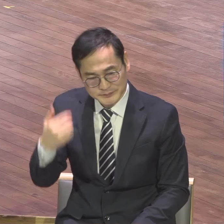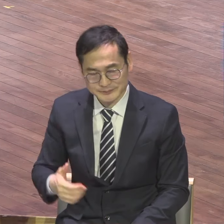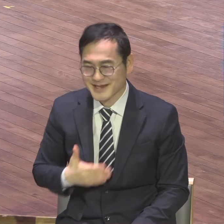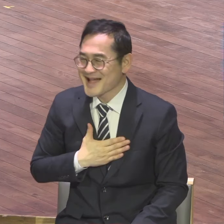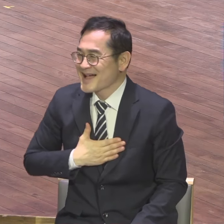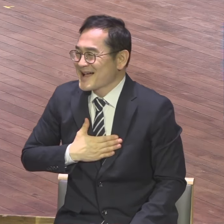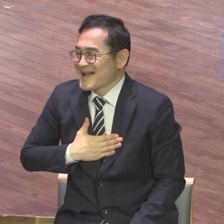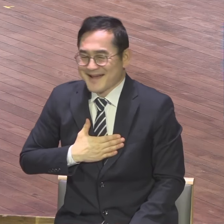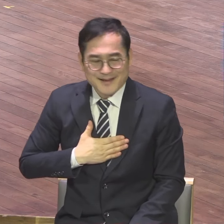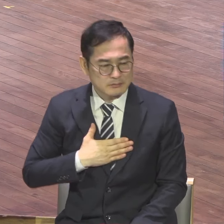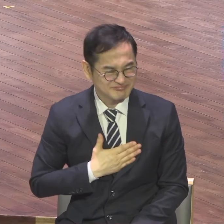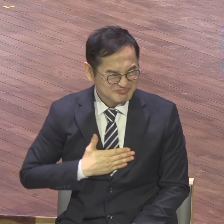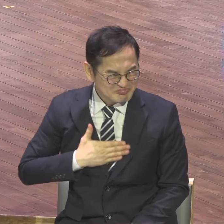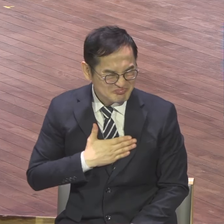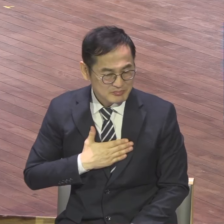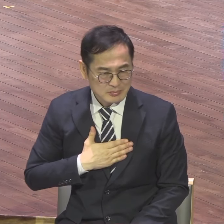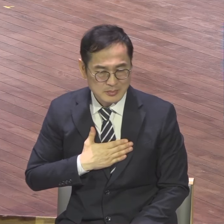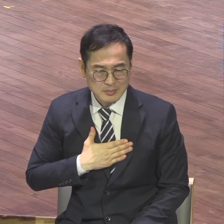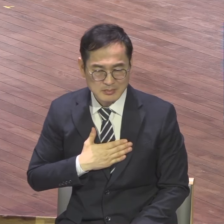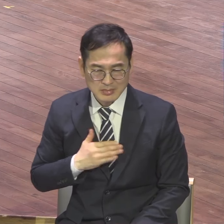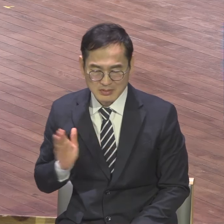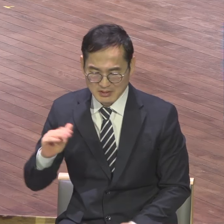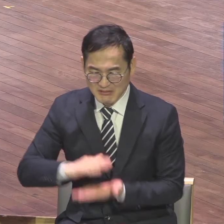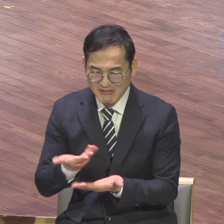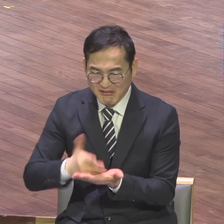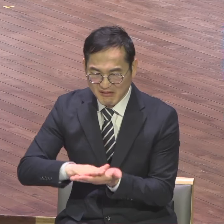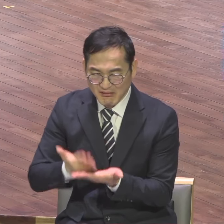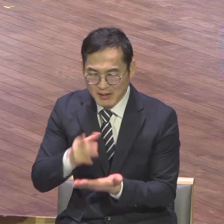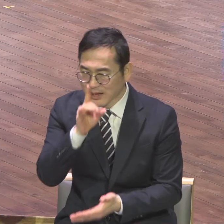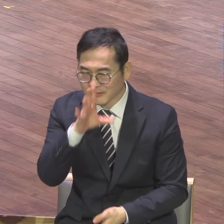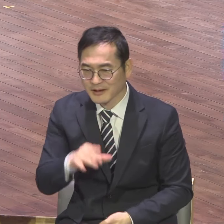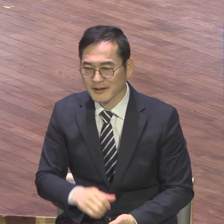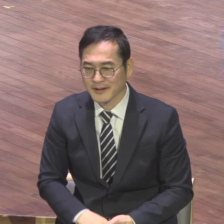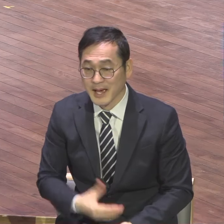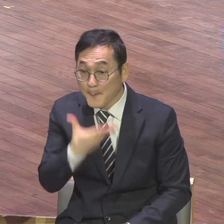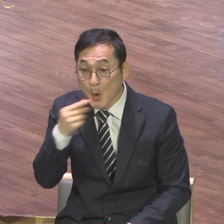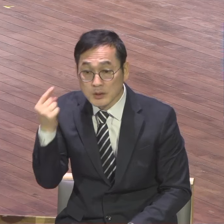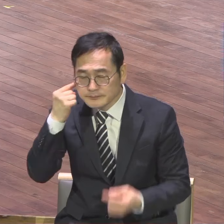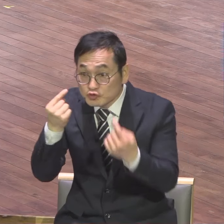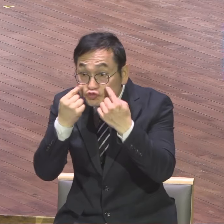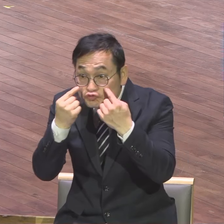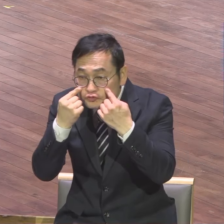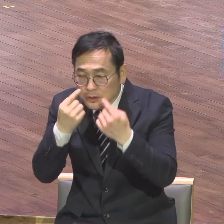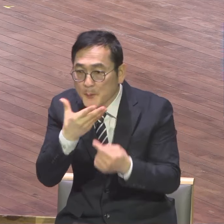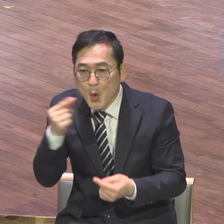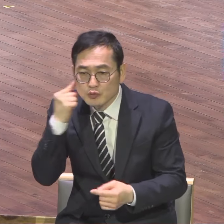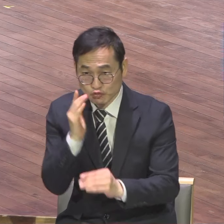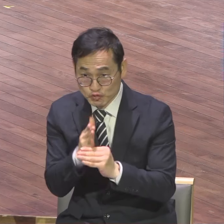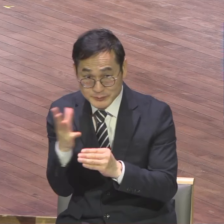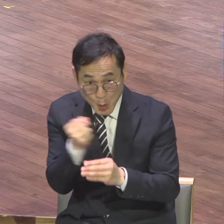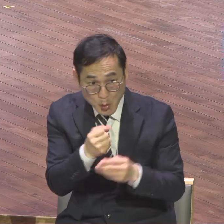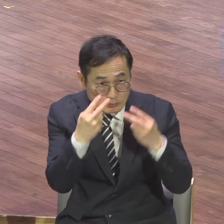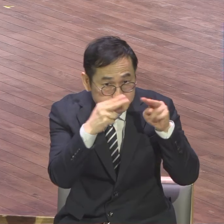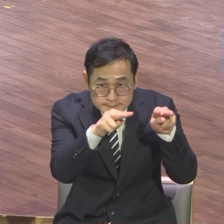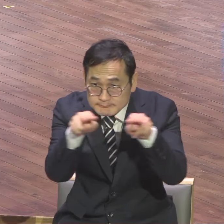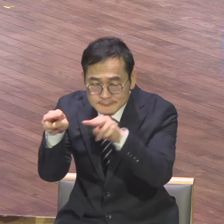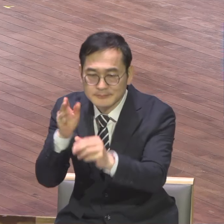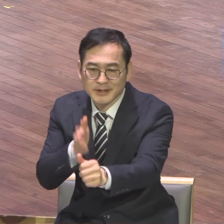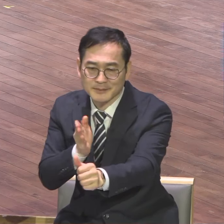복음의 눈으로 모든 것을 해석할 수 있기를 바랍니다 제가 한 가지 여기까지 팁을 드릴게요 내